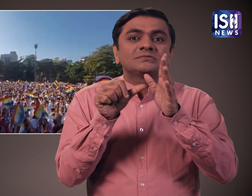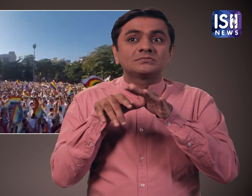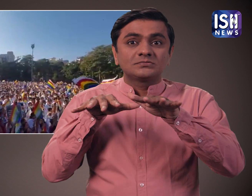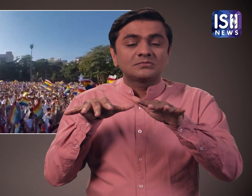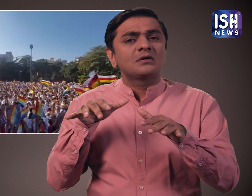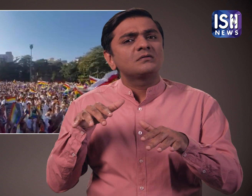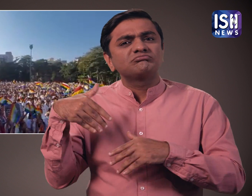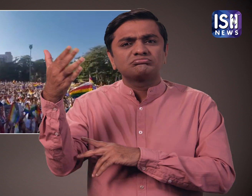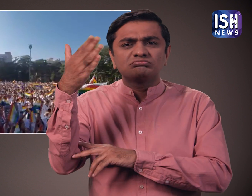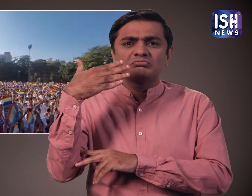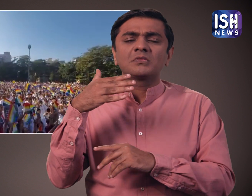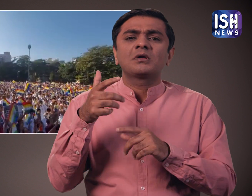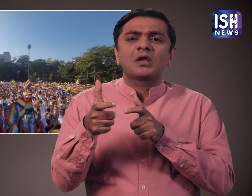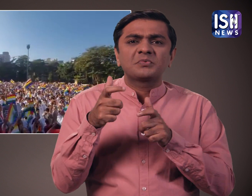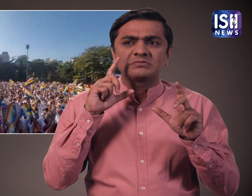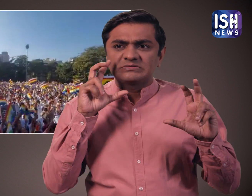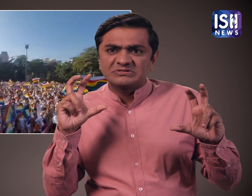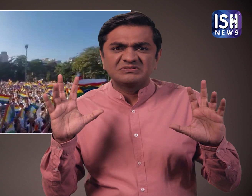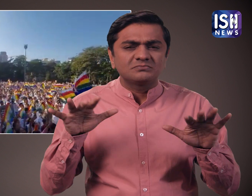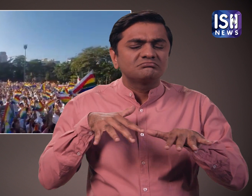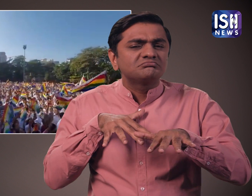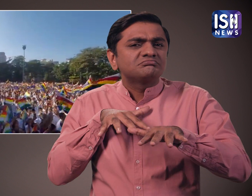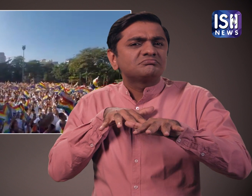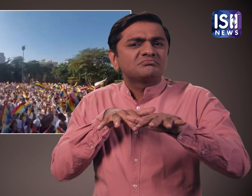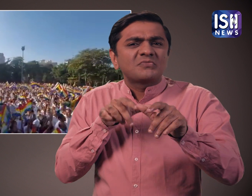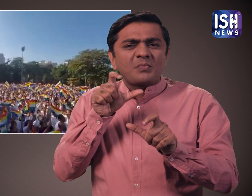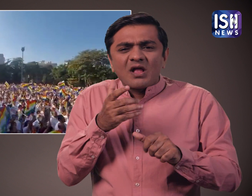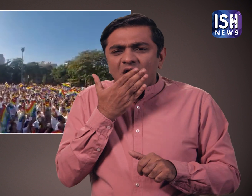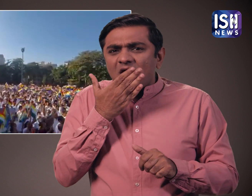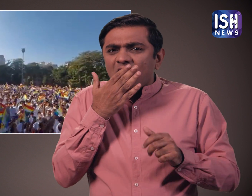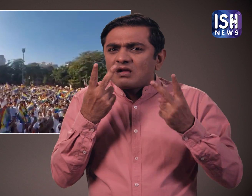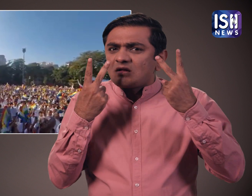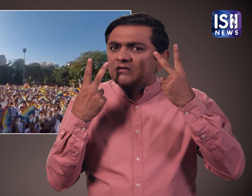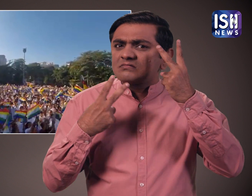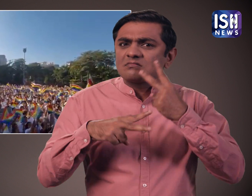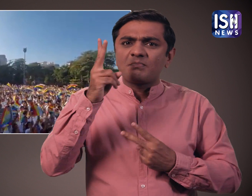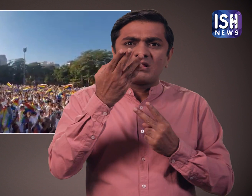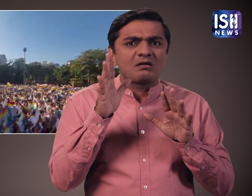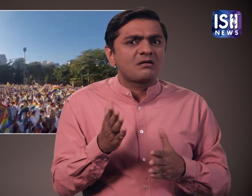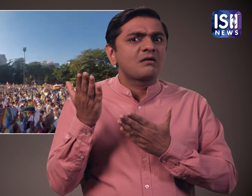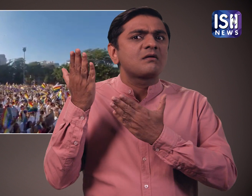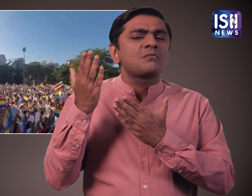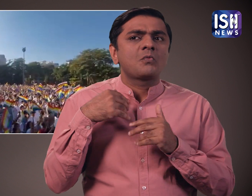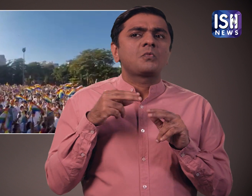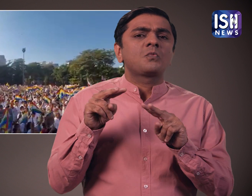भाग लिया था।